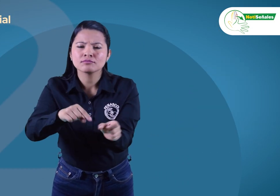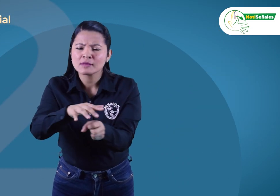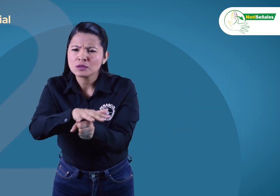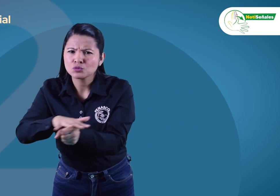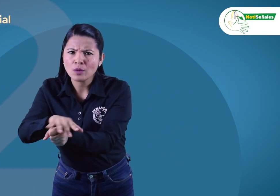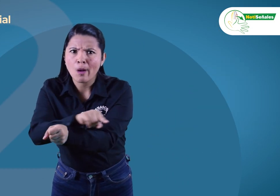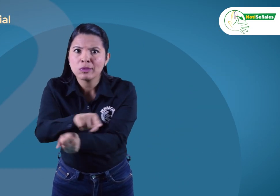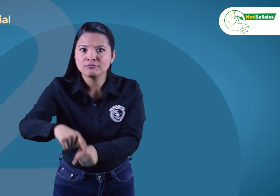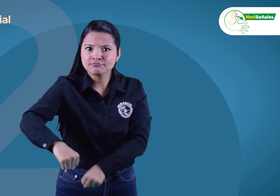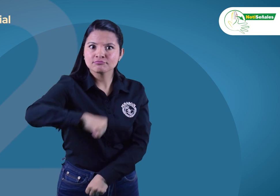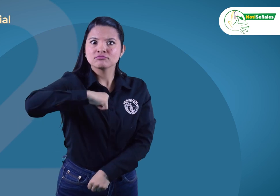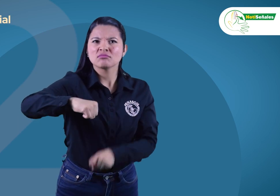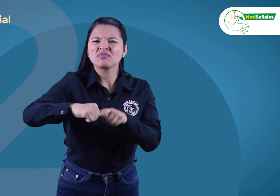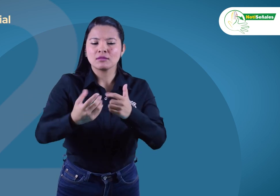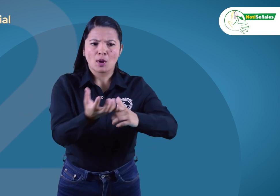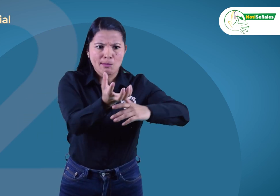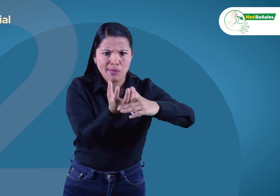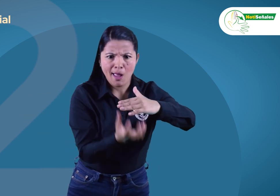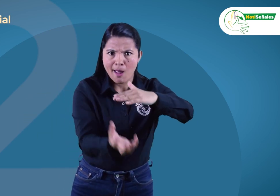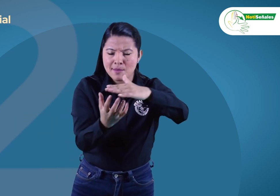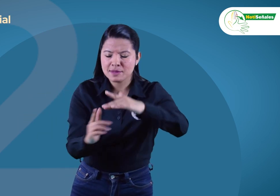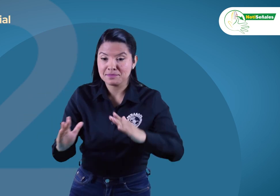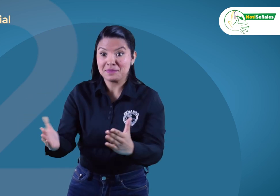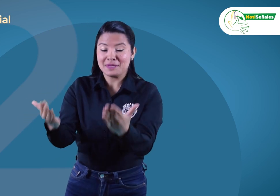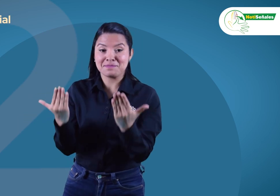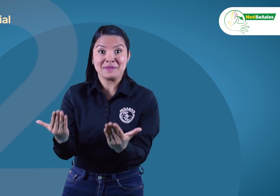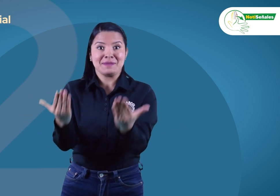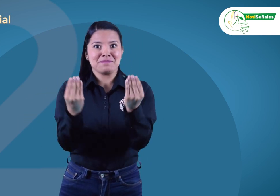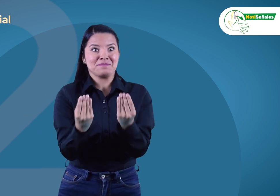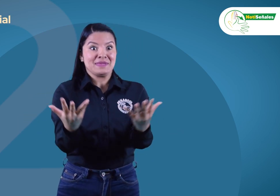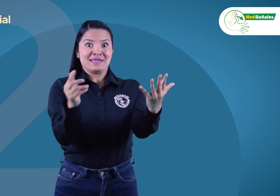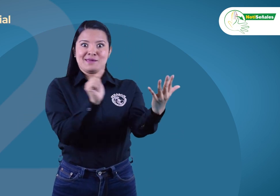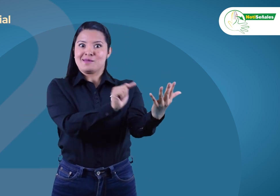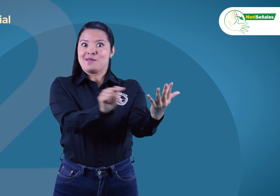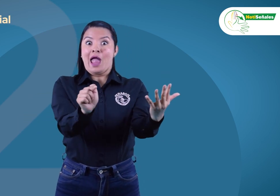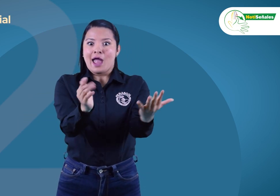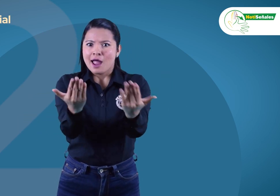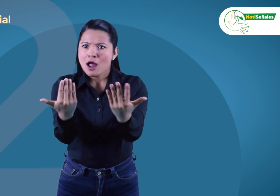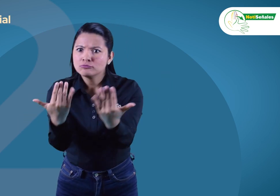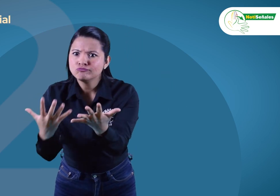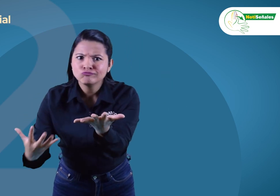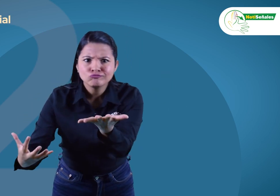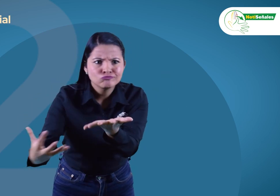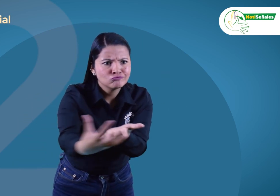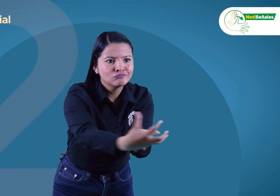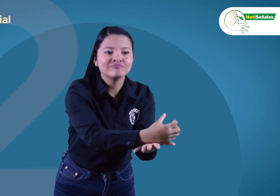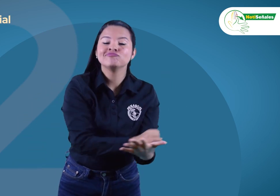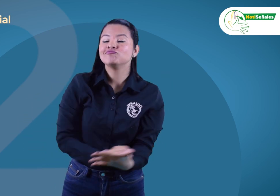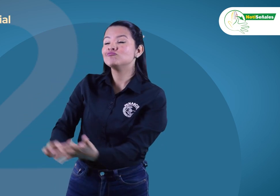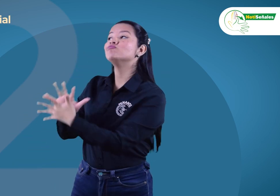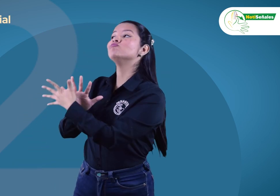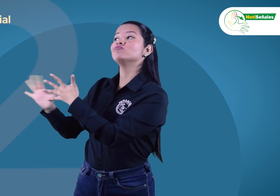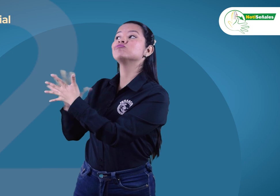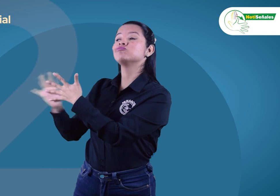Atlántico, Azatlán, dieron a conocer la situación que viven respecto al acceso a oportunidades y sus derechos.